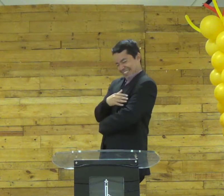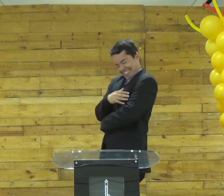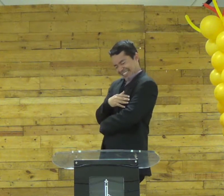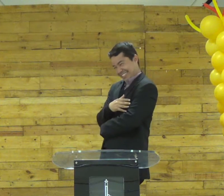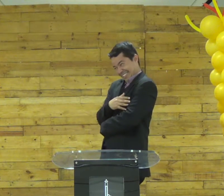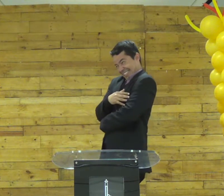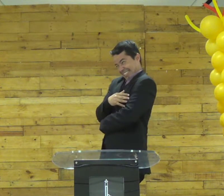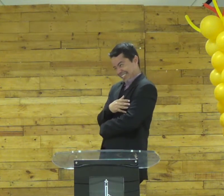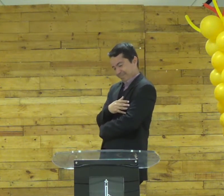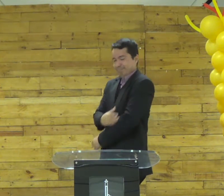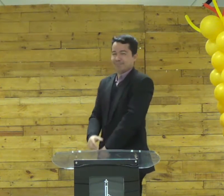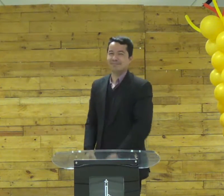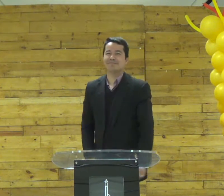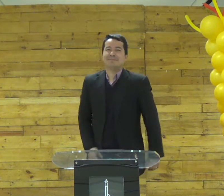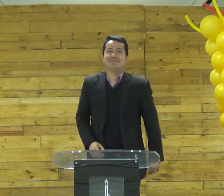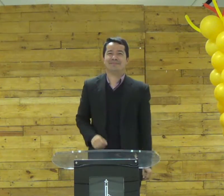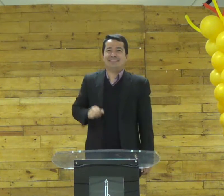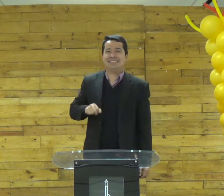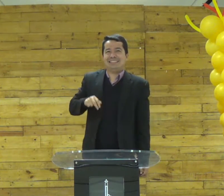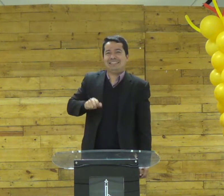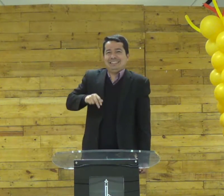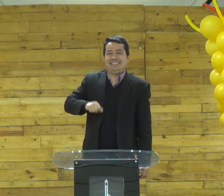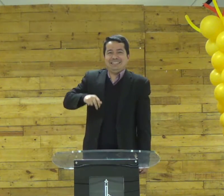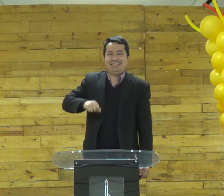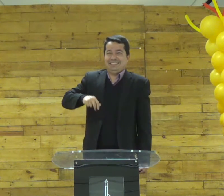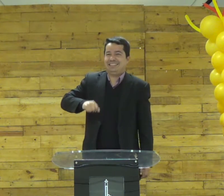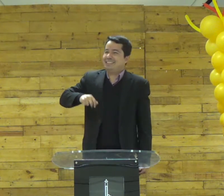aquele sorrisinho sem graça e vai caminhando